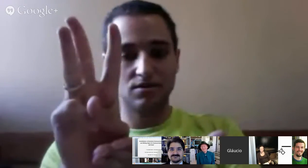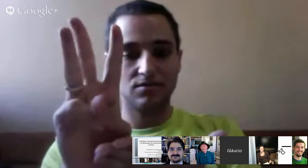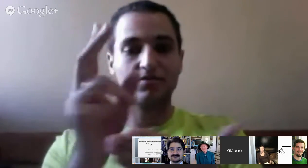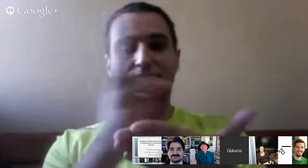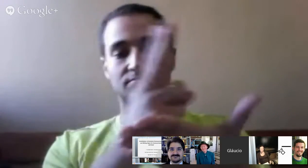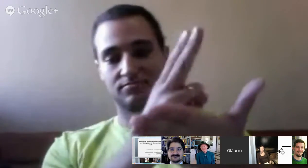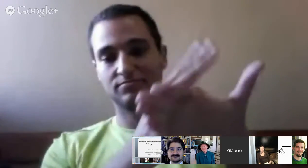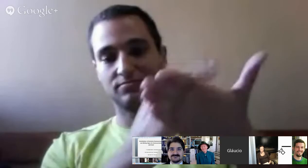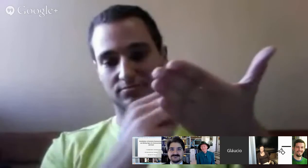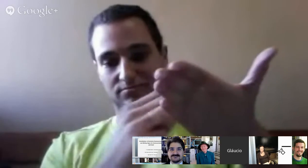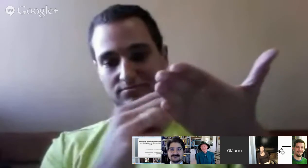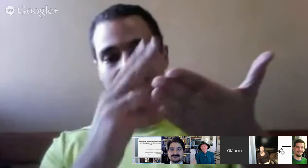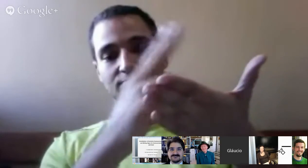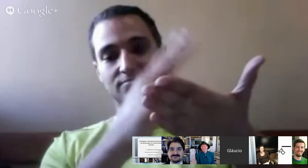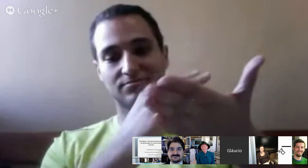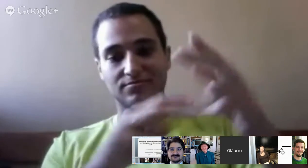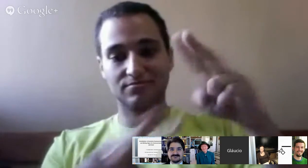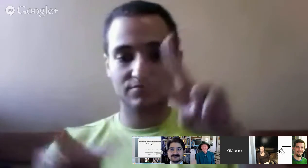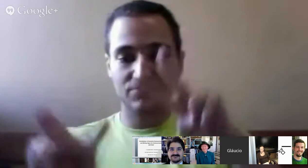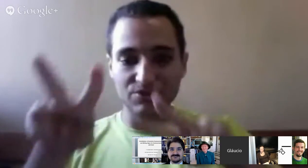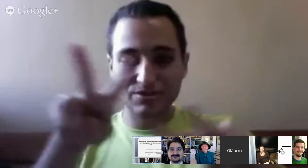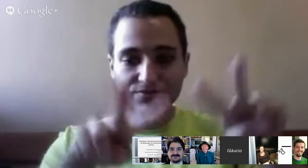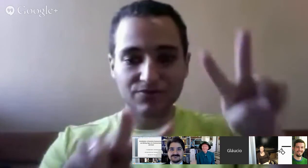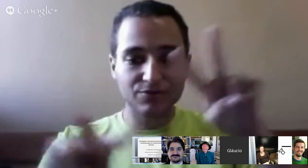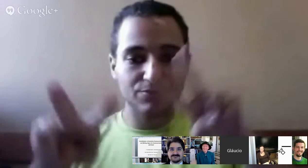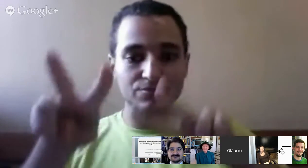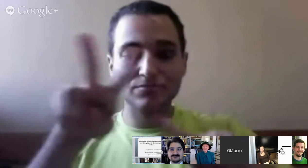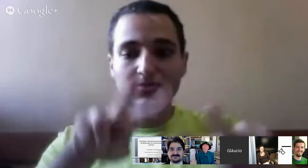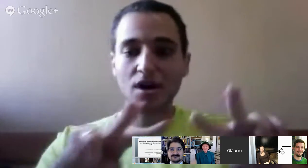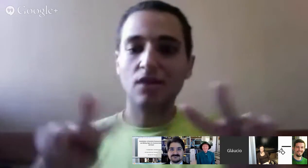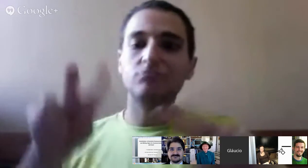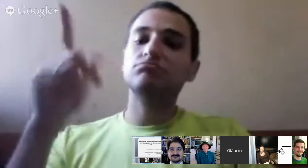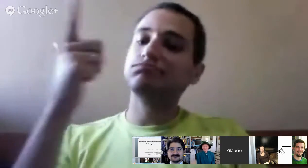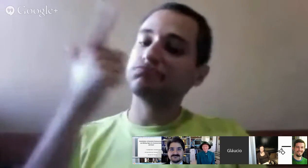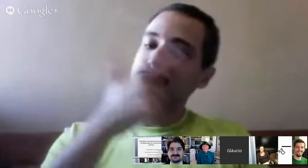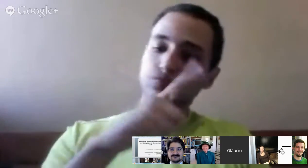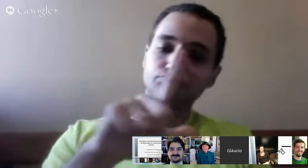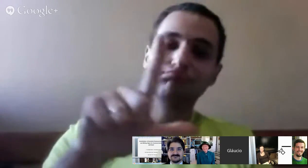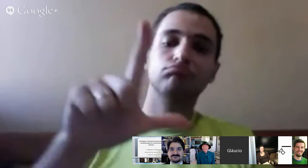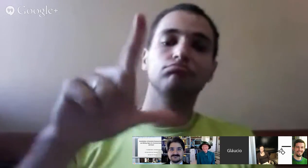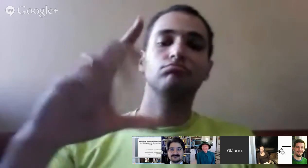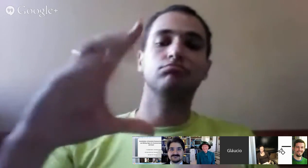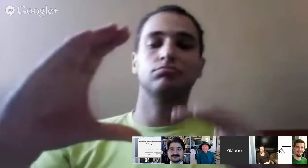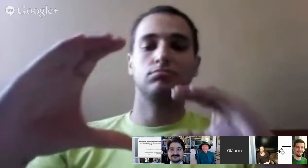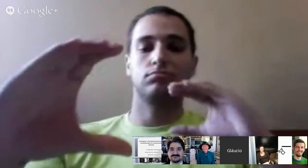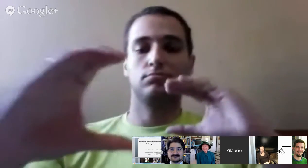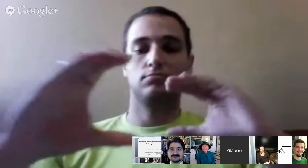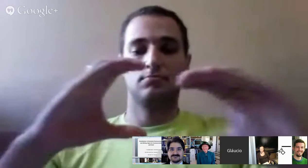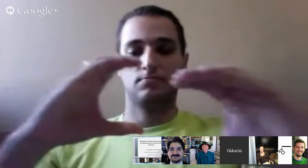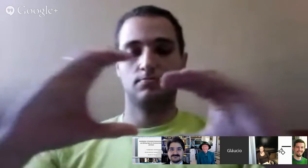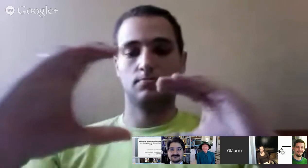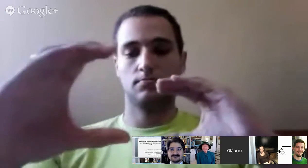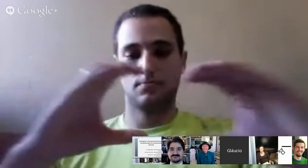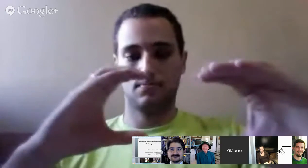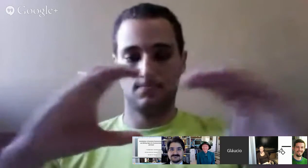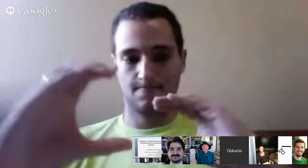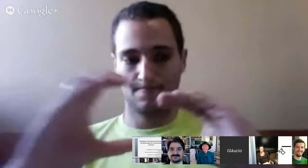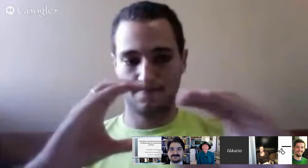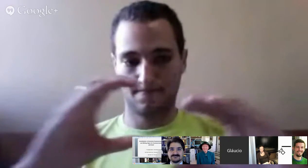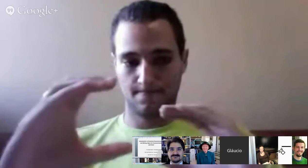dos ícones ali incluídos nessas caixas. Ícones visuais, a palavra em língua portuguesa, o sinal em